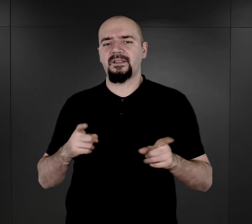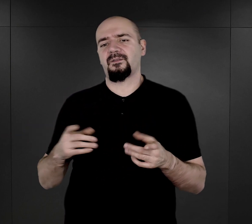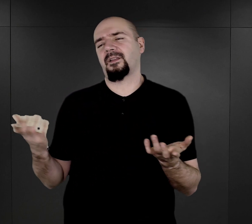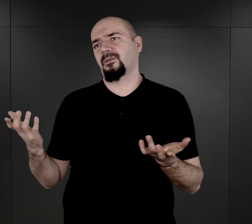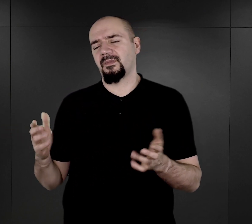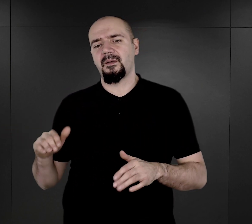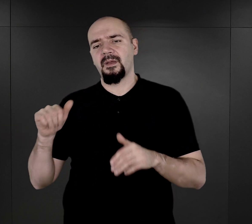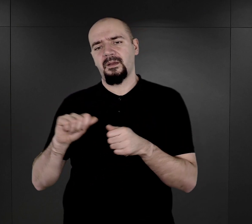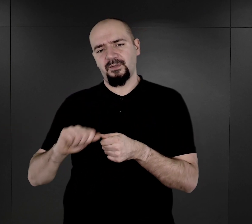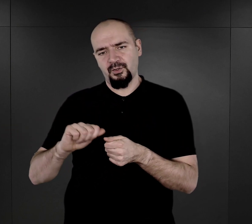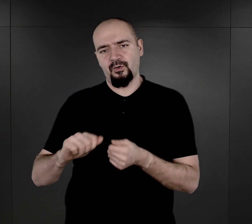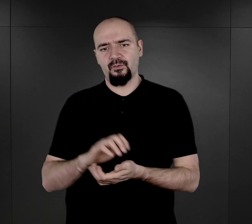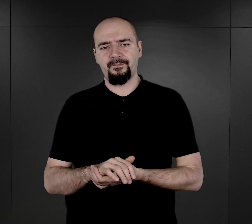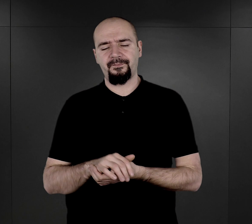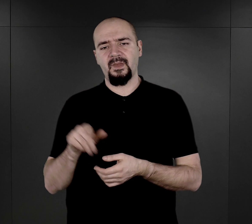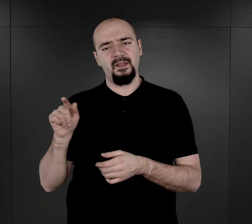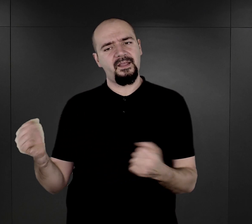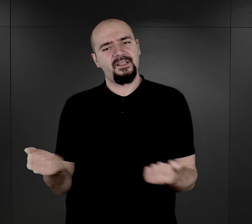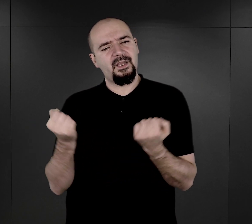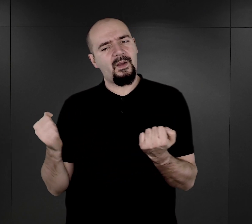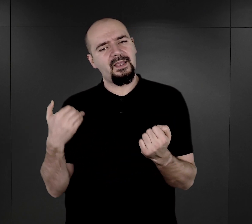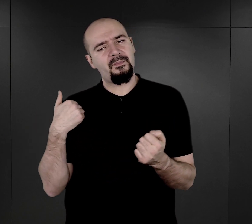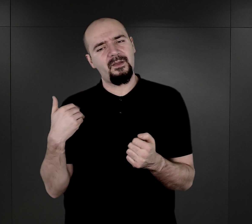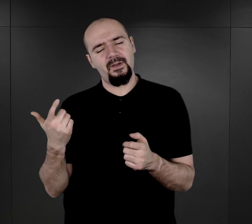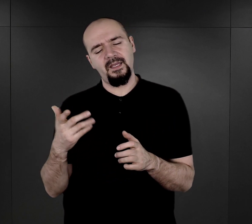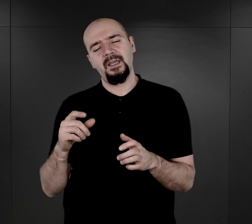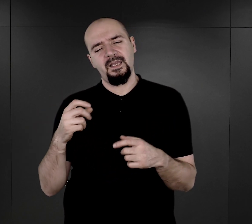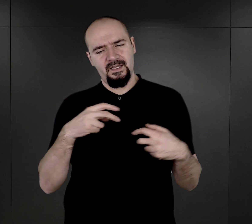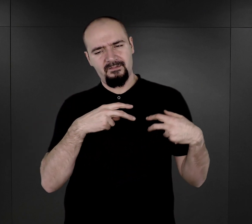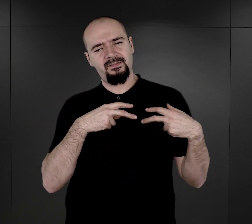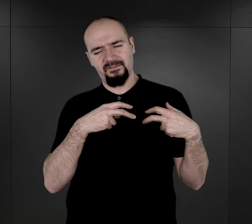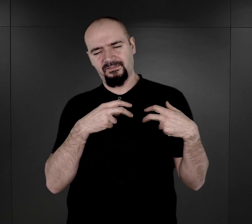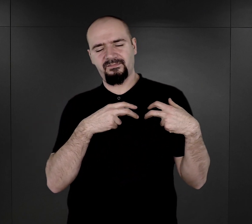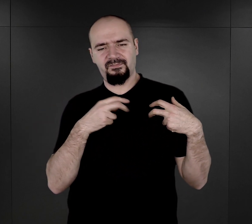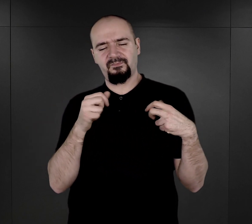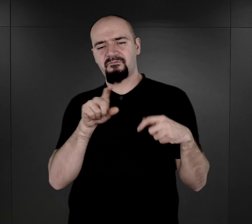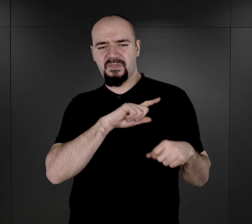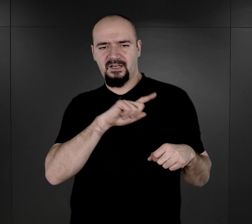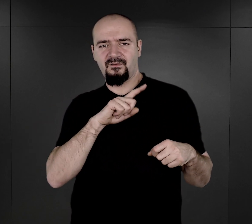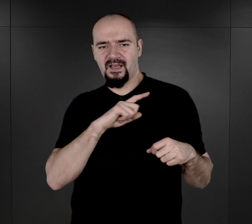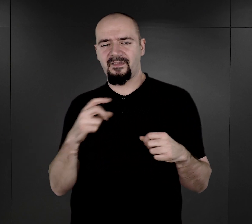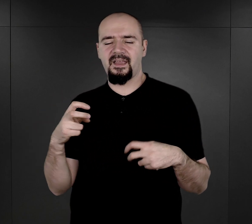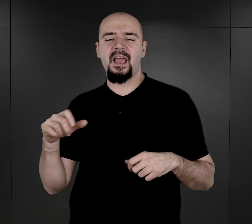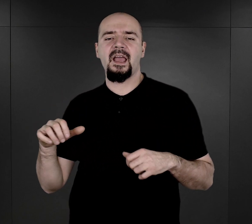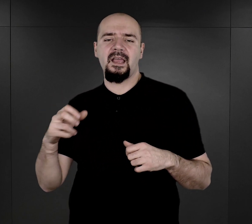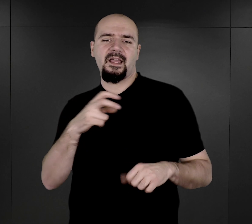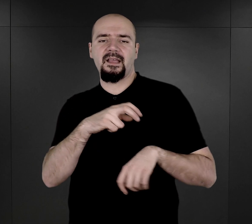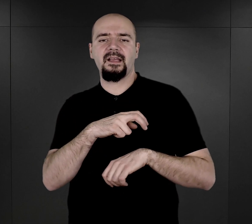pobytu. Te działania były podejmowane pod kontrolą lekarza obozowego, doktora Mengele, który często